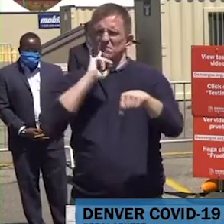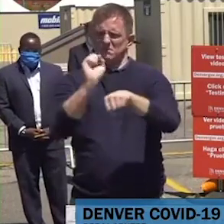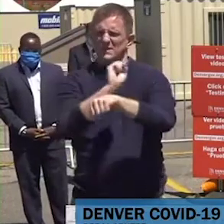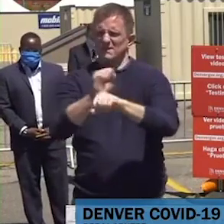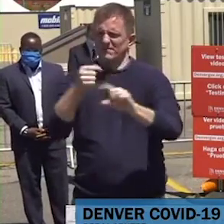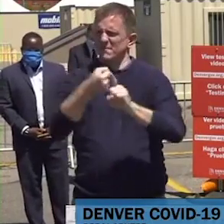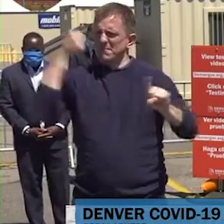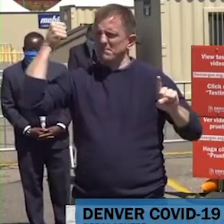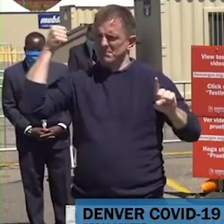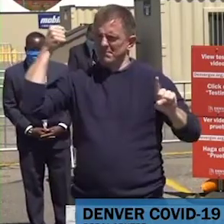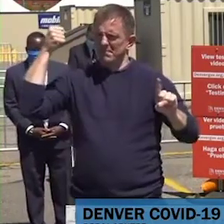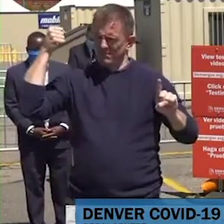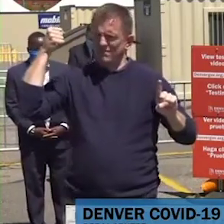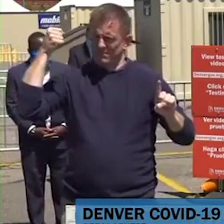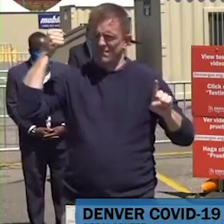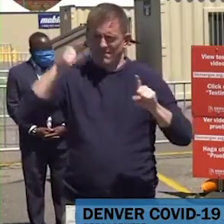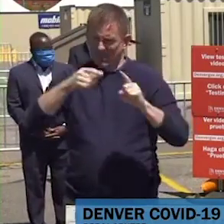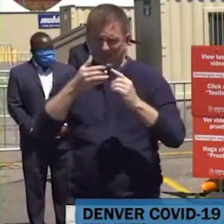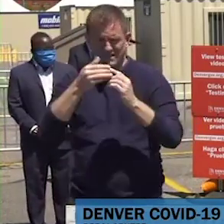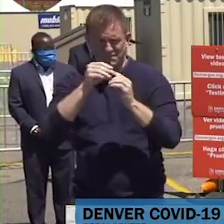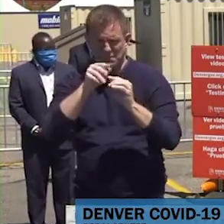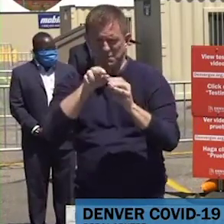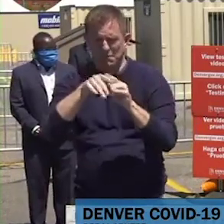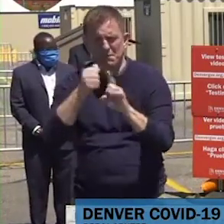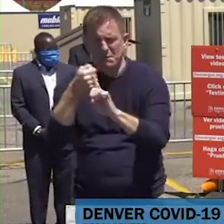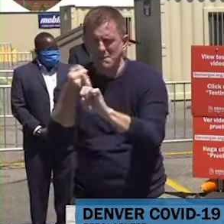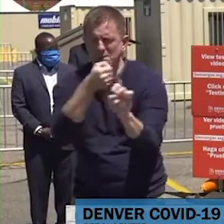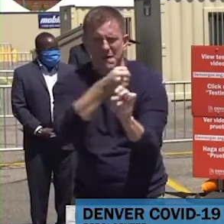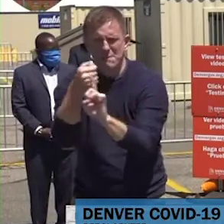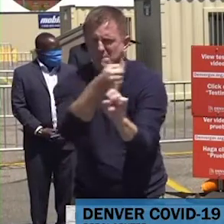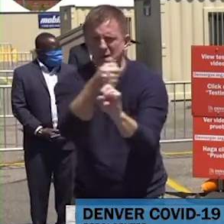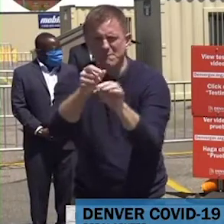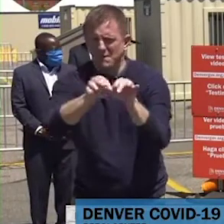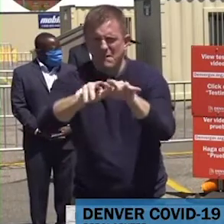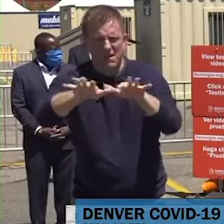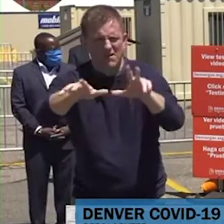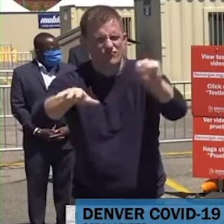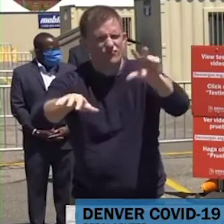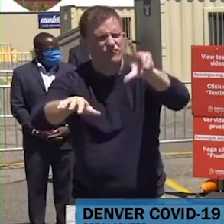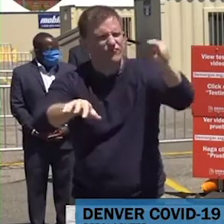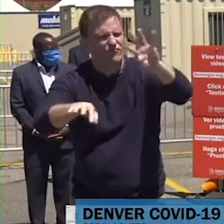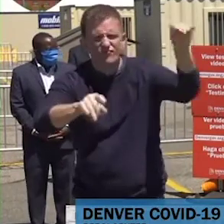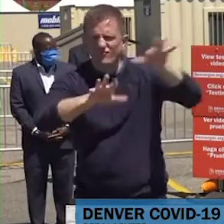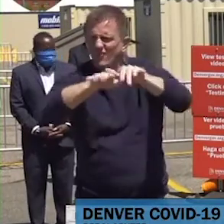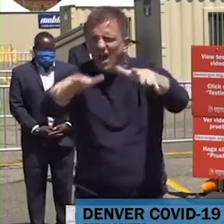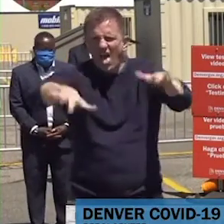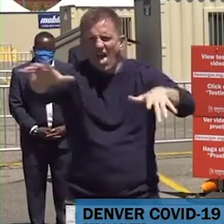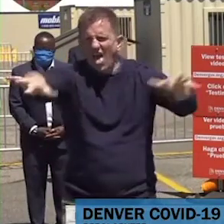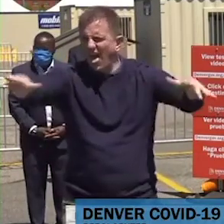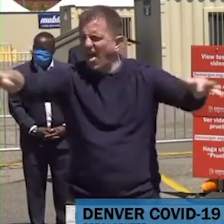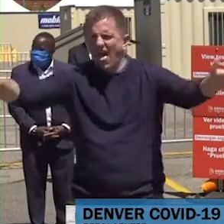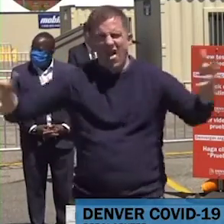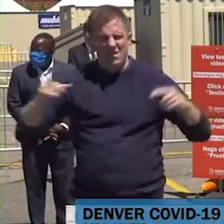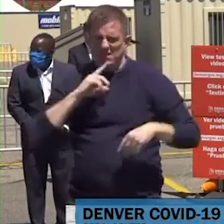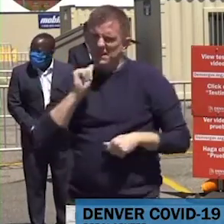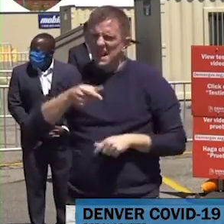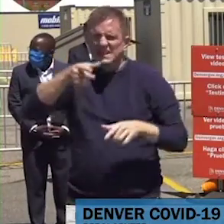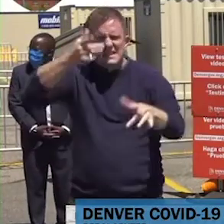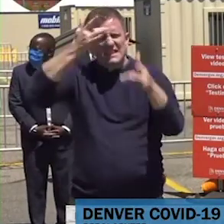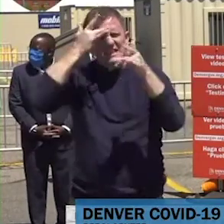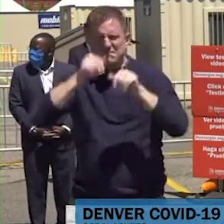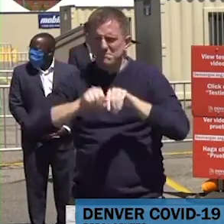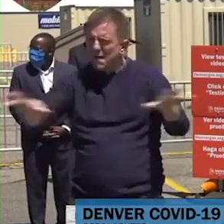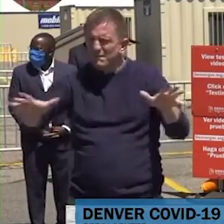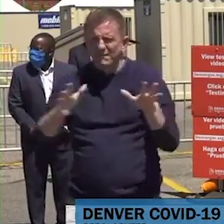se puede volver muchísimos más casos también. Eso significaría que estaríamos retrocediendo. Nuestros hospitales